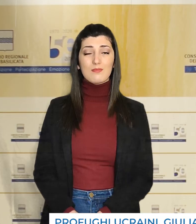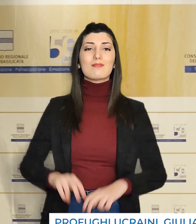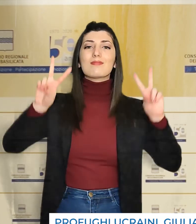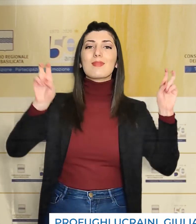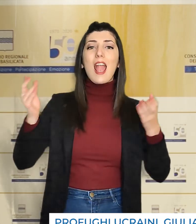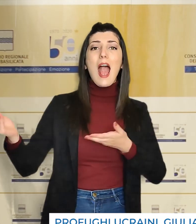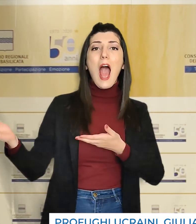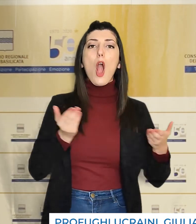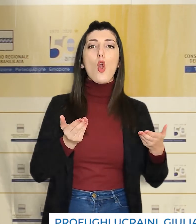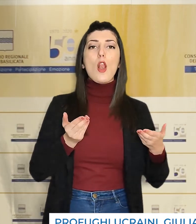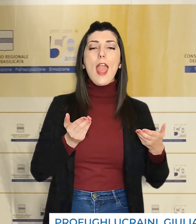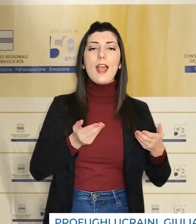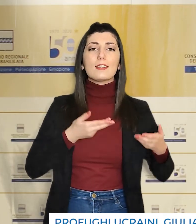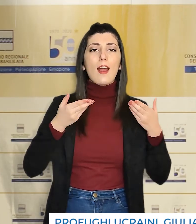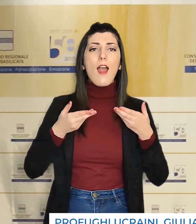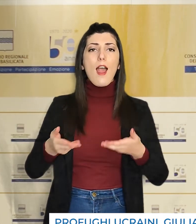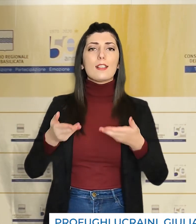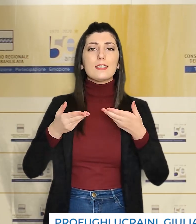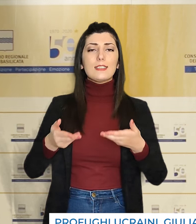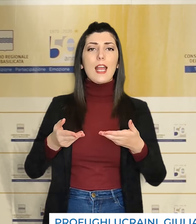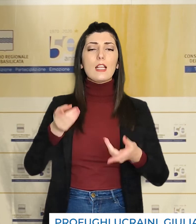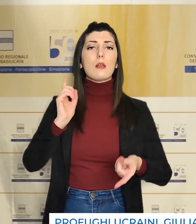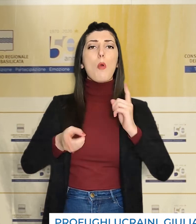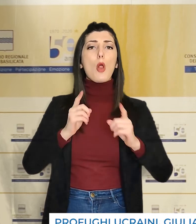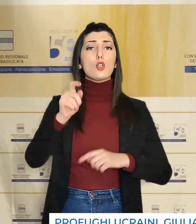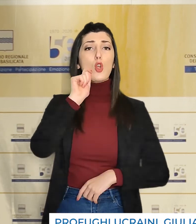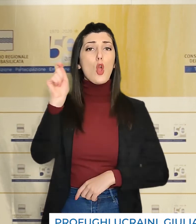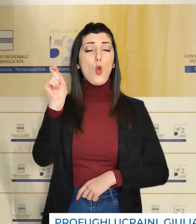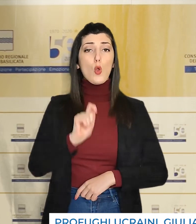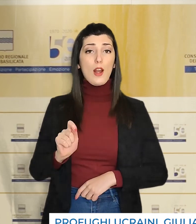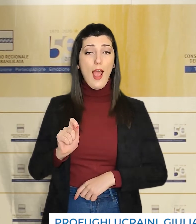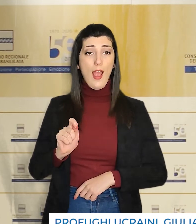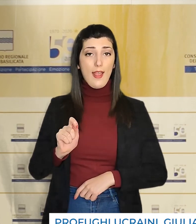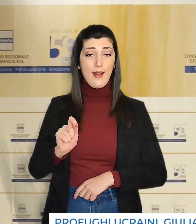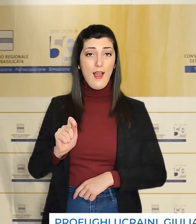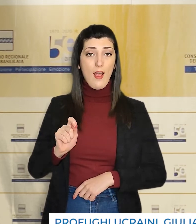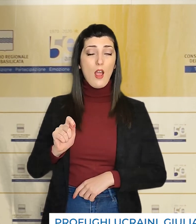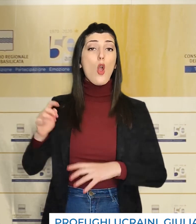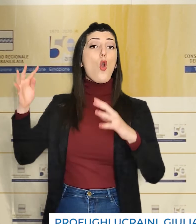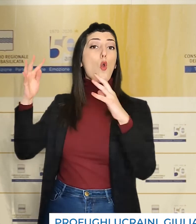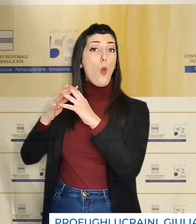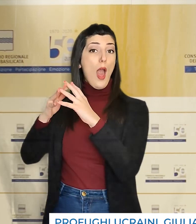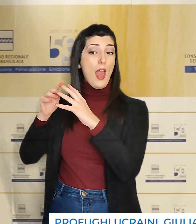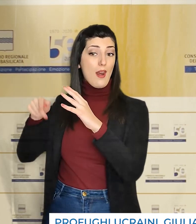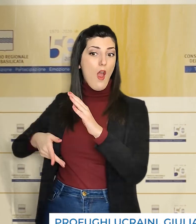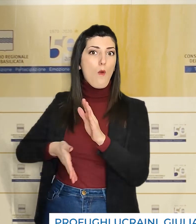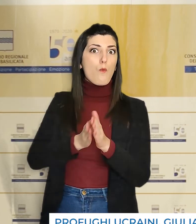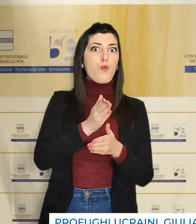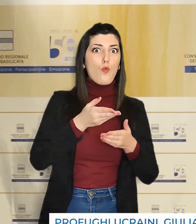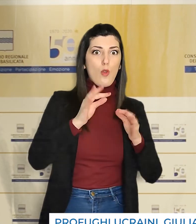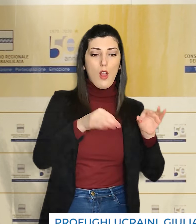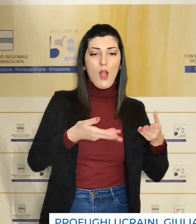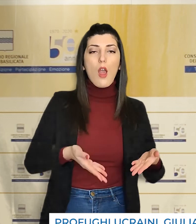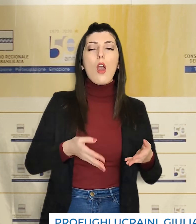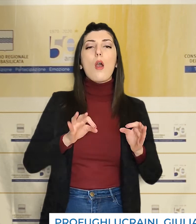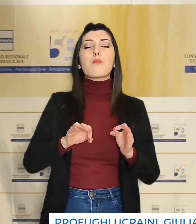L'accoglienza, il soccorso e l'assistenza alla popolazione ucraina in fuga dal conflitto bellico,